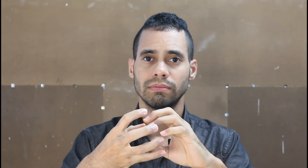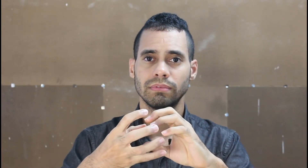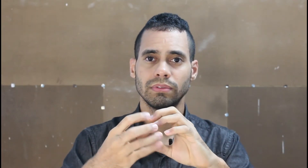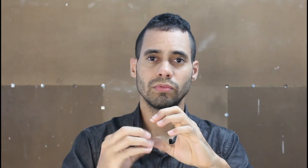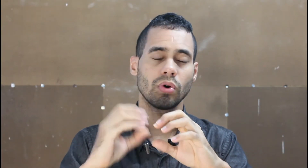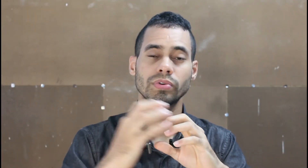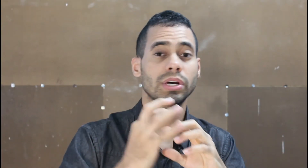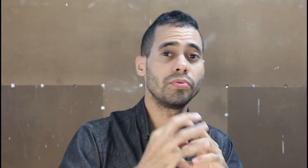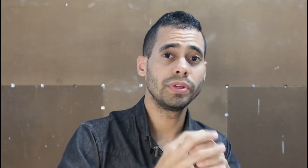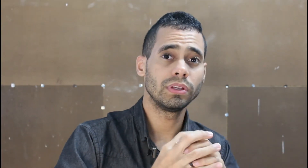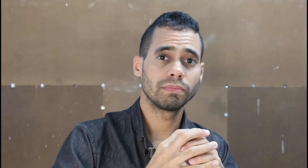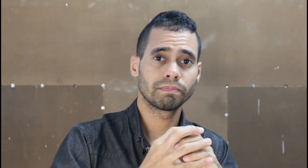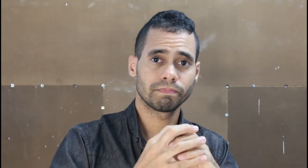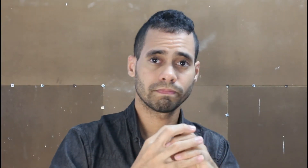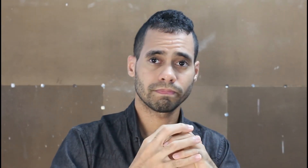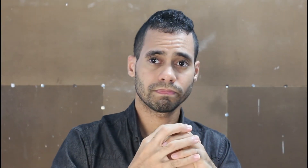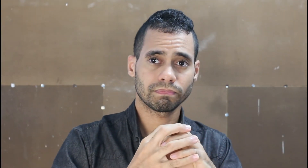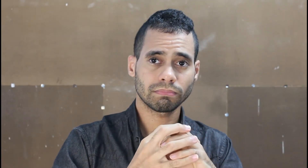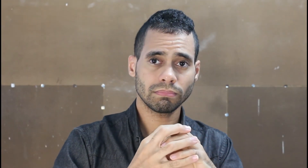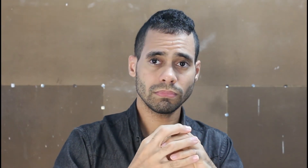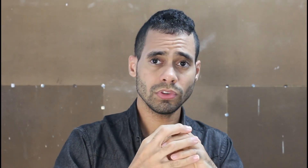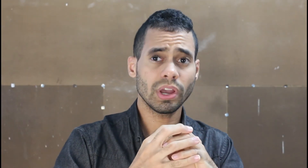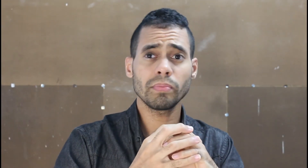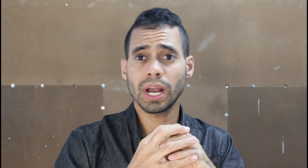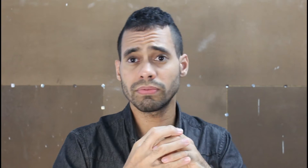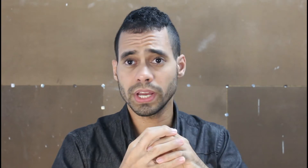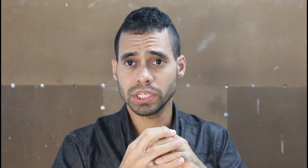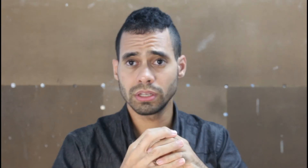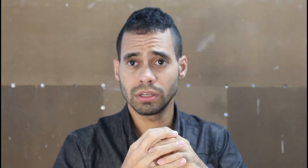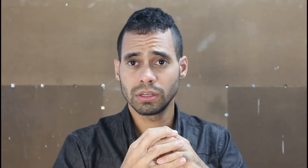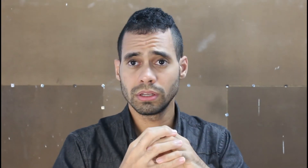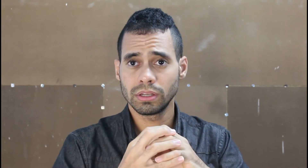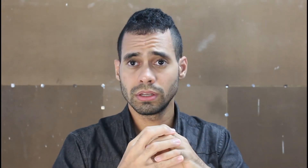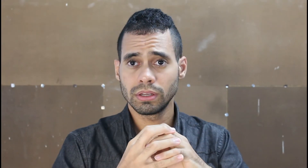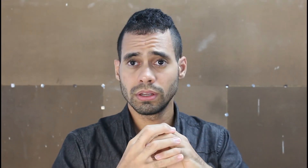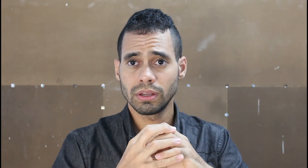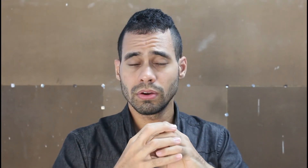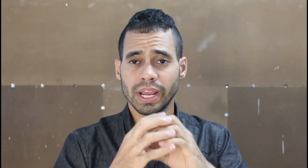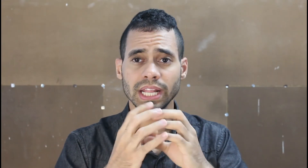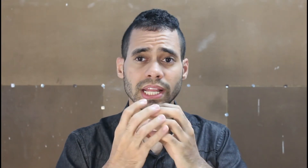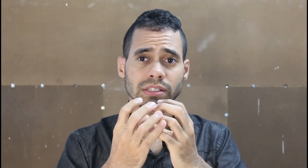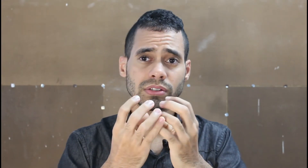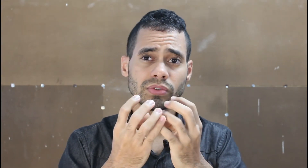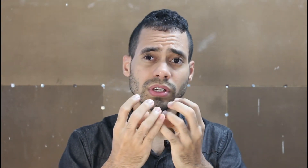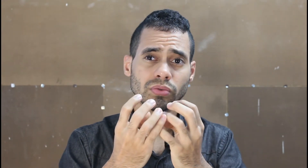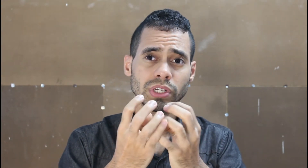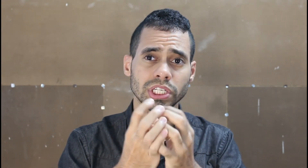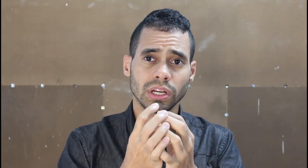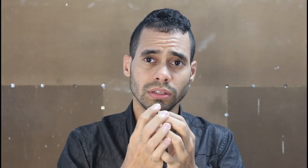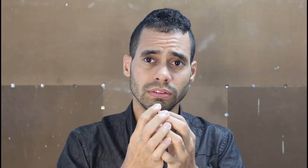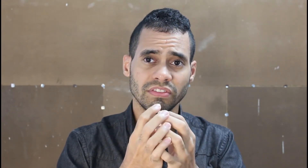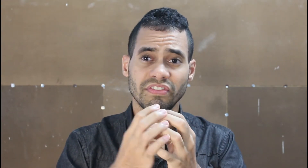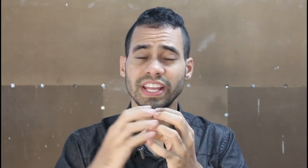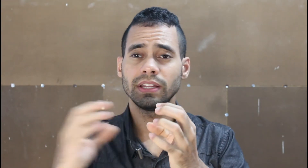Ficou uma coisa ruim. O que é que o mercado faz? Quem tem seus acionistas vende.